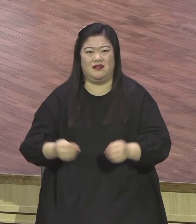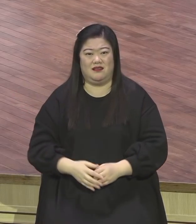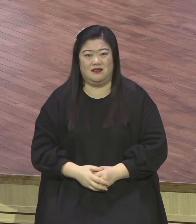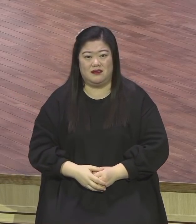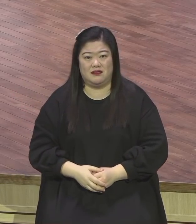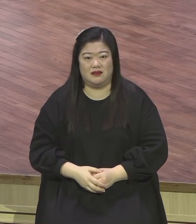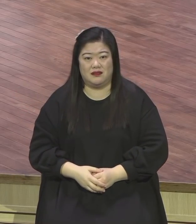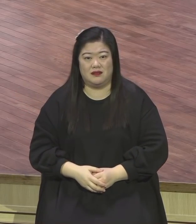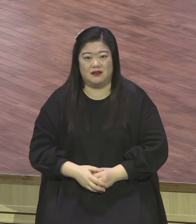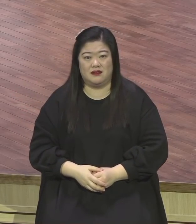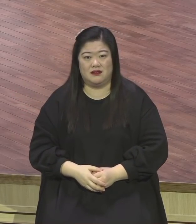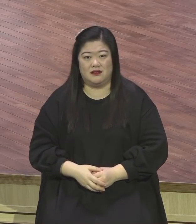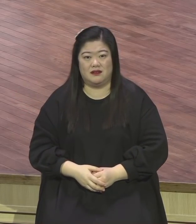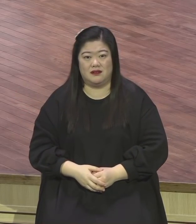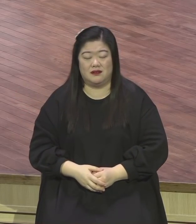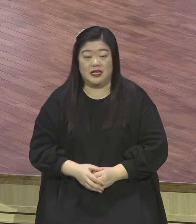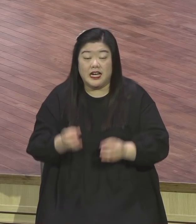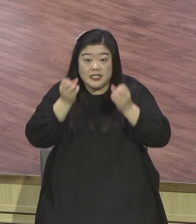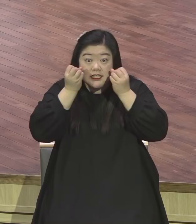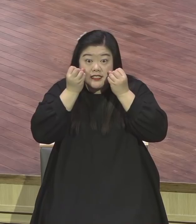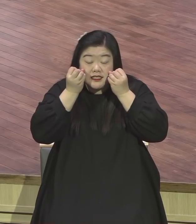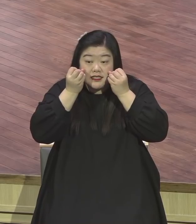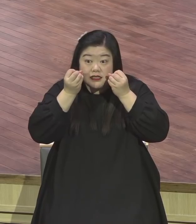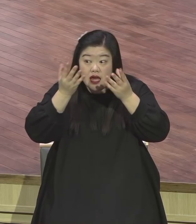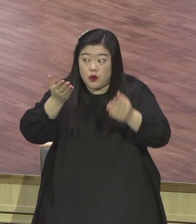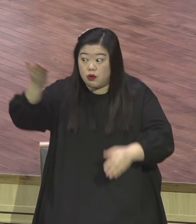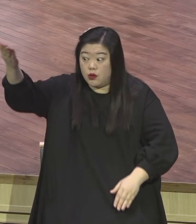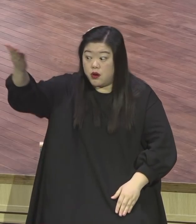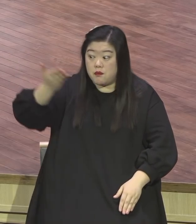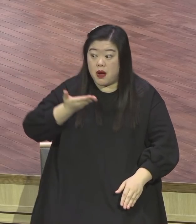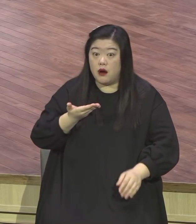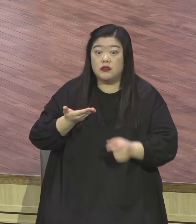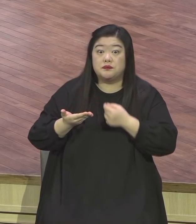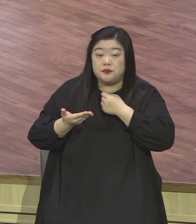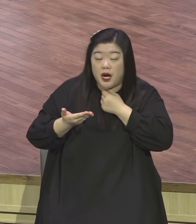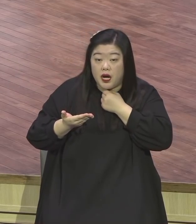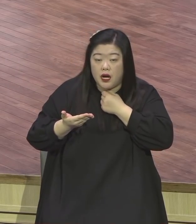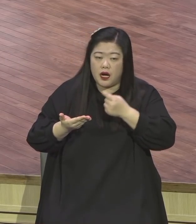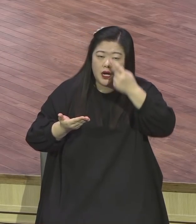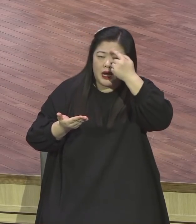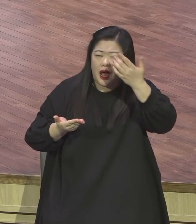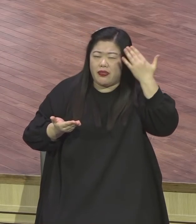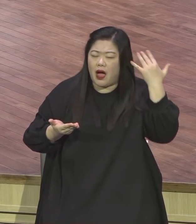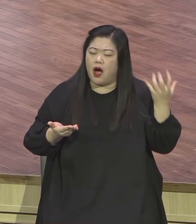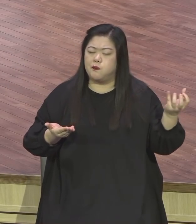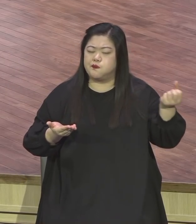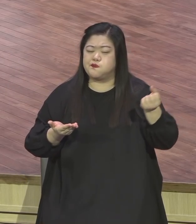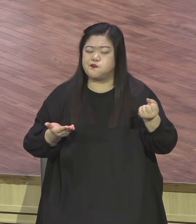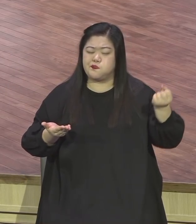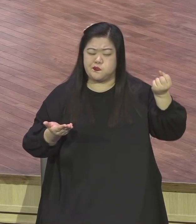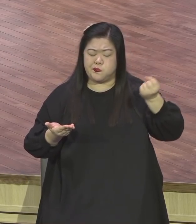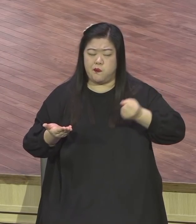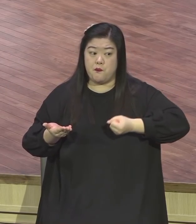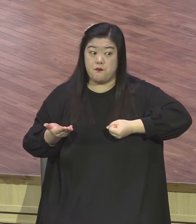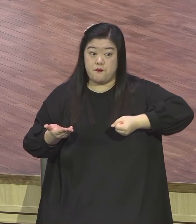과거의 것 과거의 과거의 나도 과거의 나 그렇게 오래 달리는데 과거의